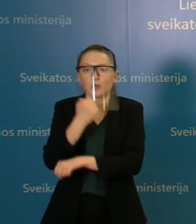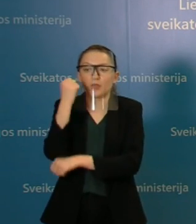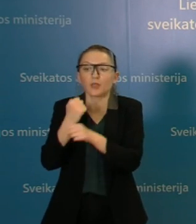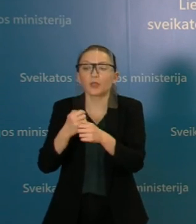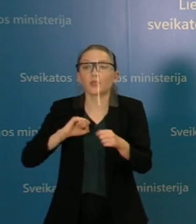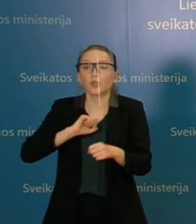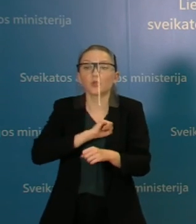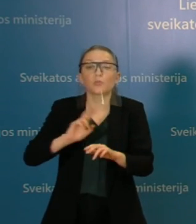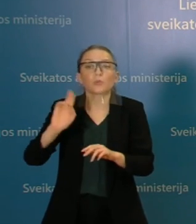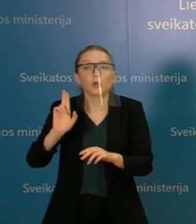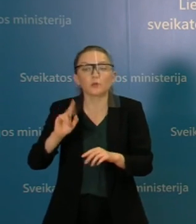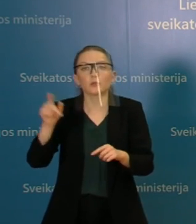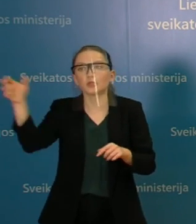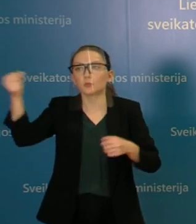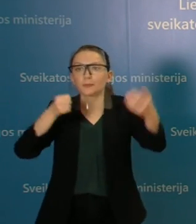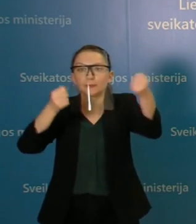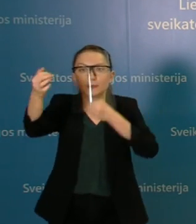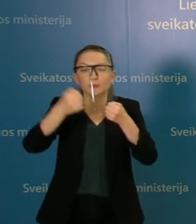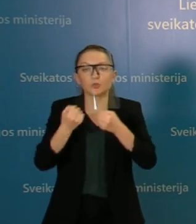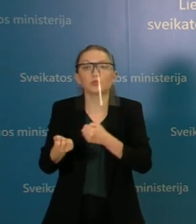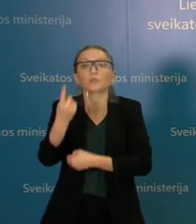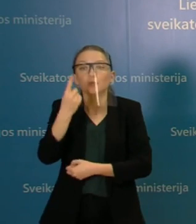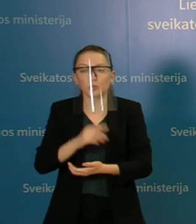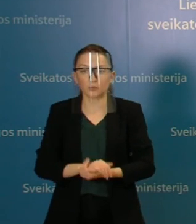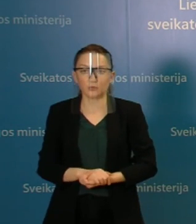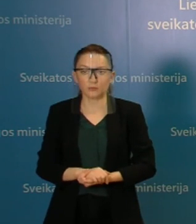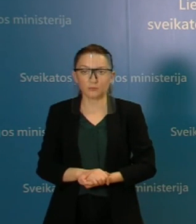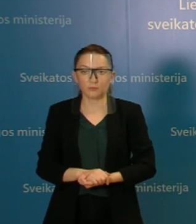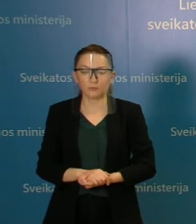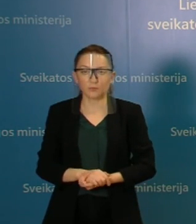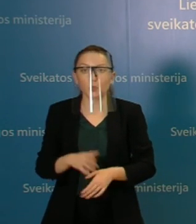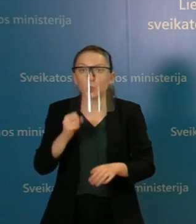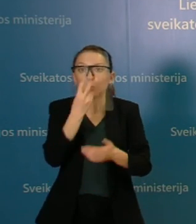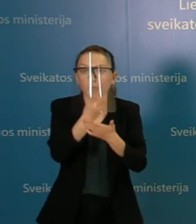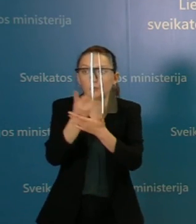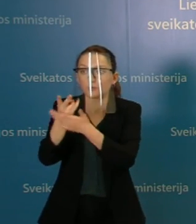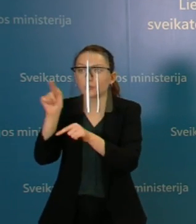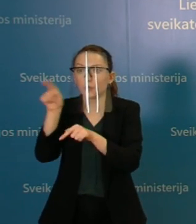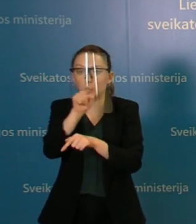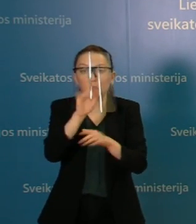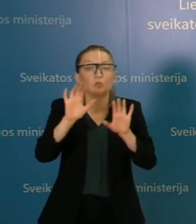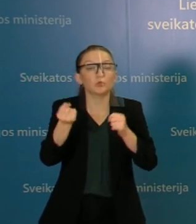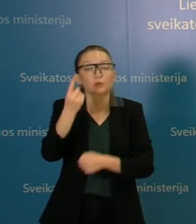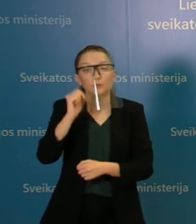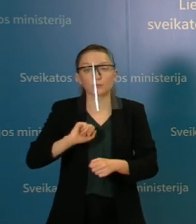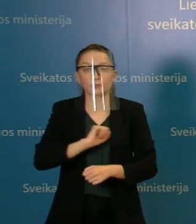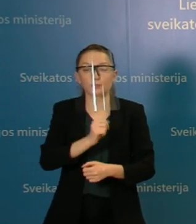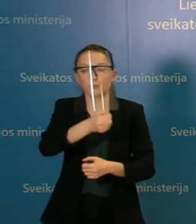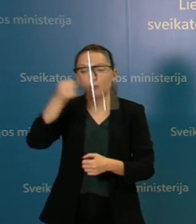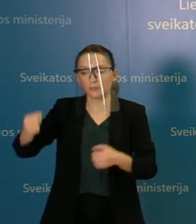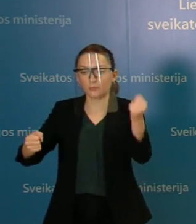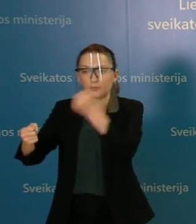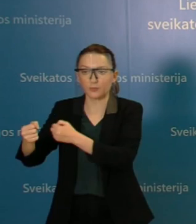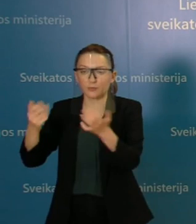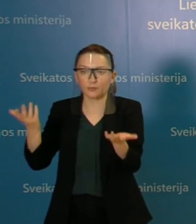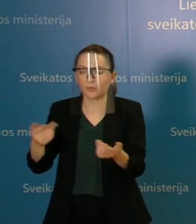medikų, juos tada tektų paimti iš kažkur jau veikiančių, funkcionuojančių gydimo įstaigų, tai tikrai tai yra